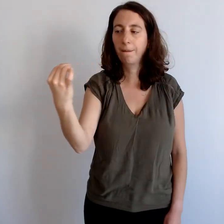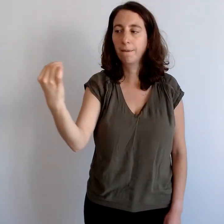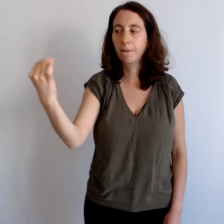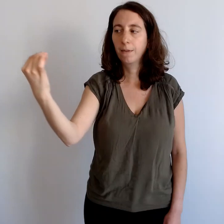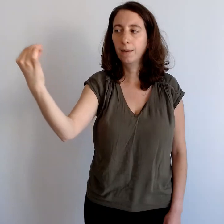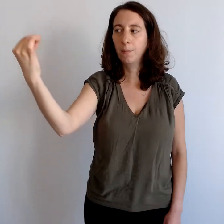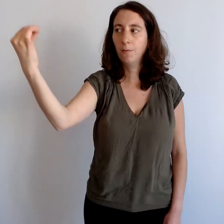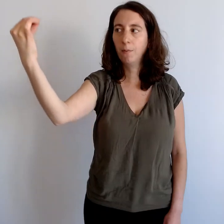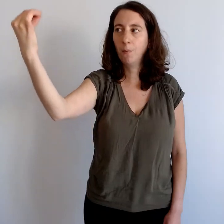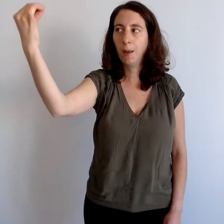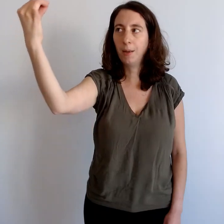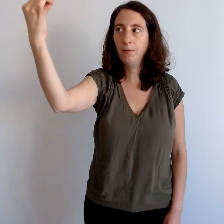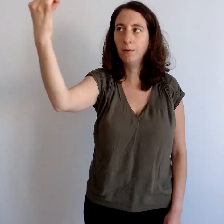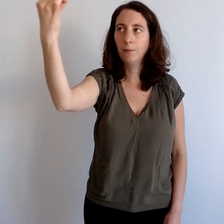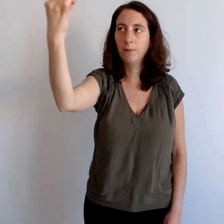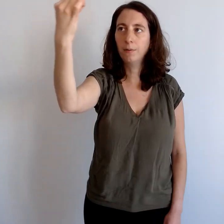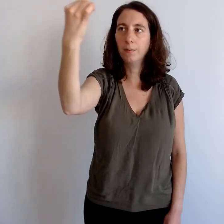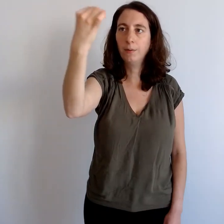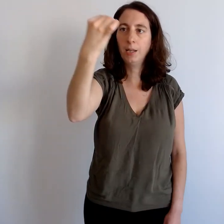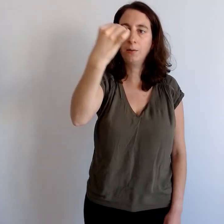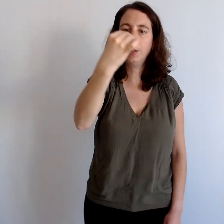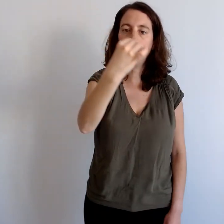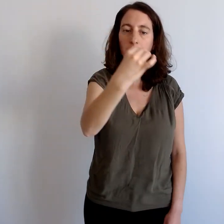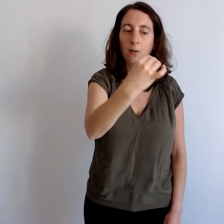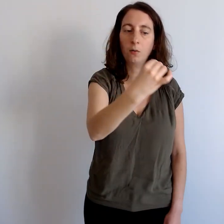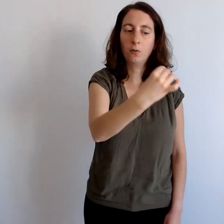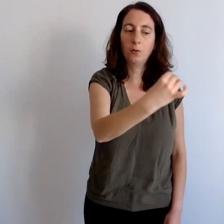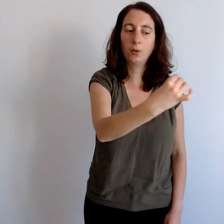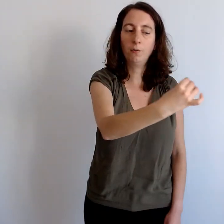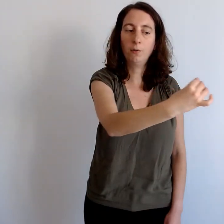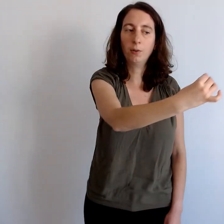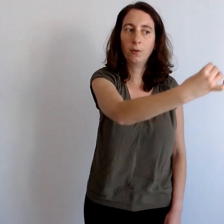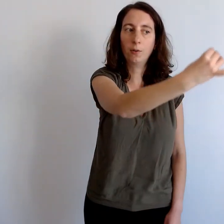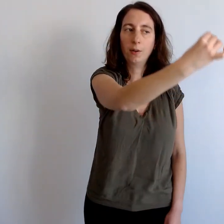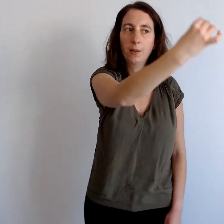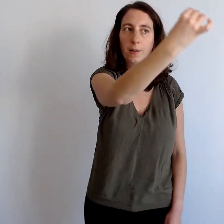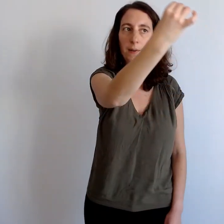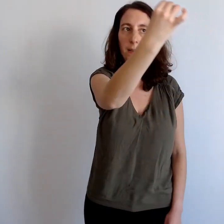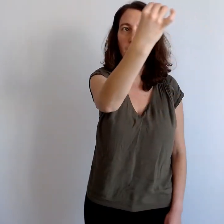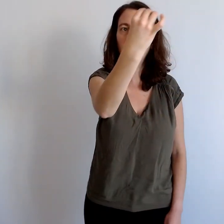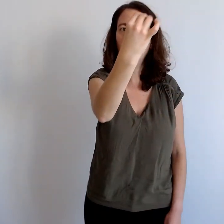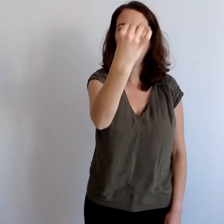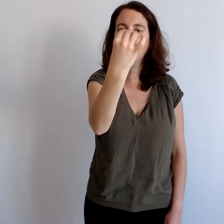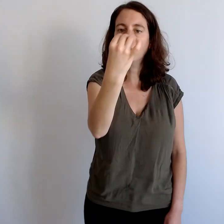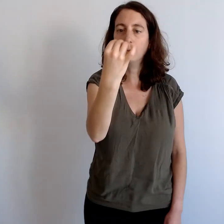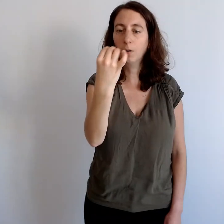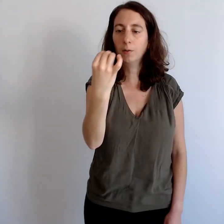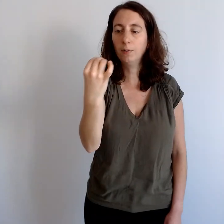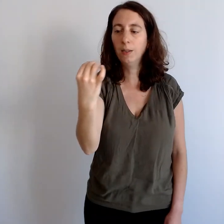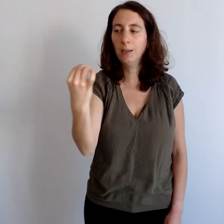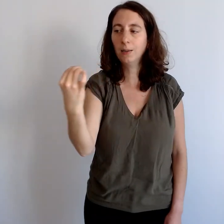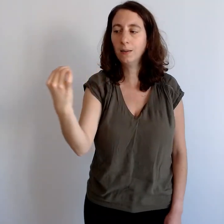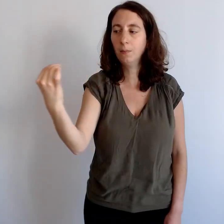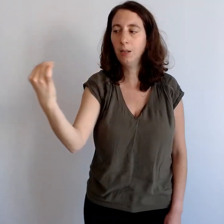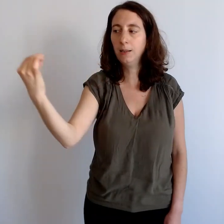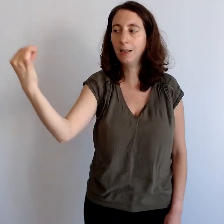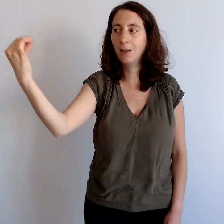Ça peut vraiment permettre de déconnecter quelque chose au niveau de votre cerveau, de votre corps, de désensibiliser quelque